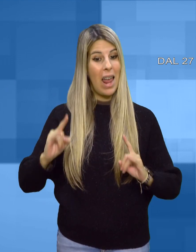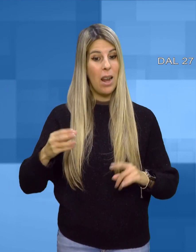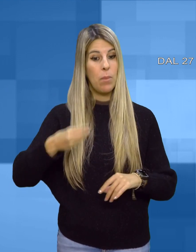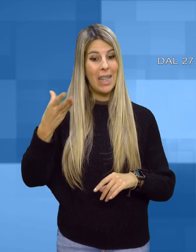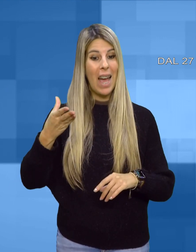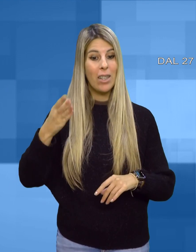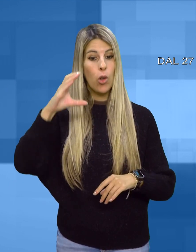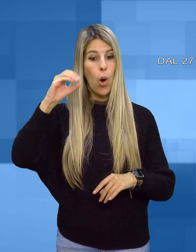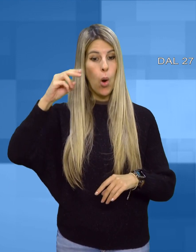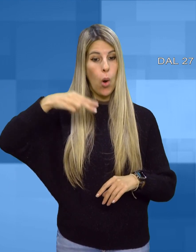territori del Sinis